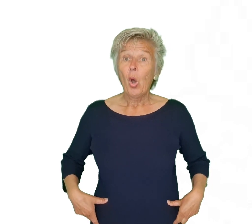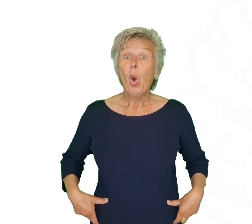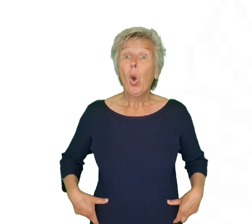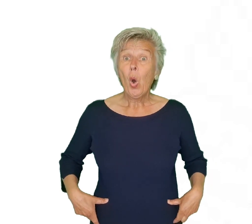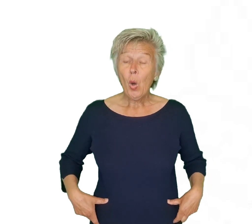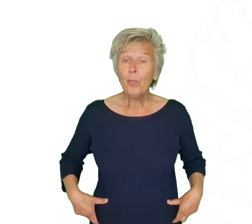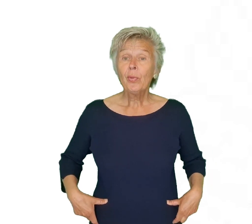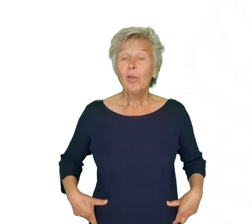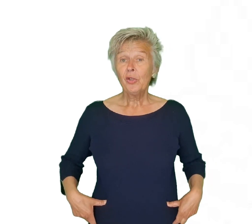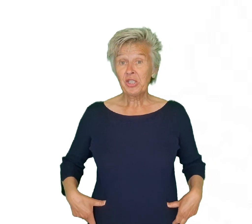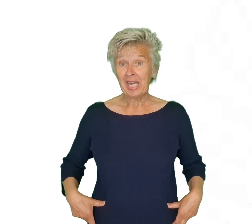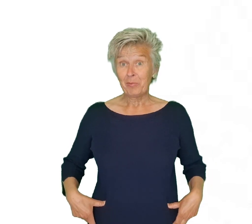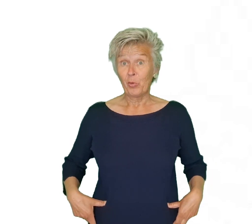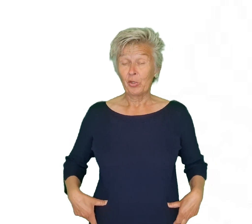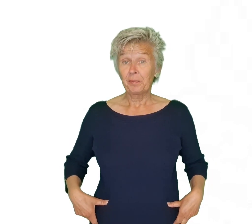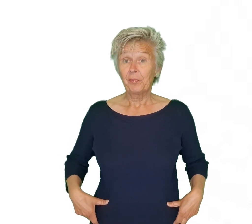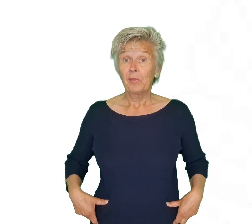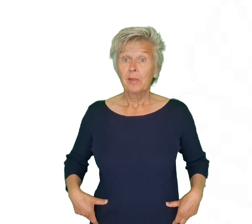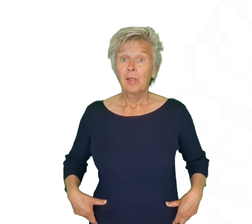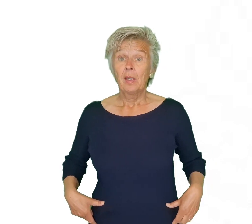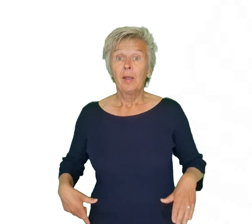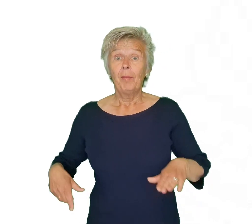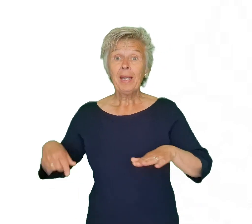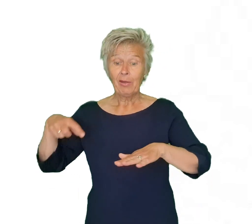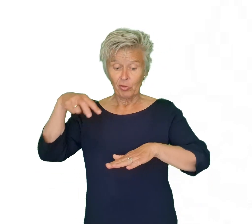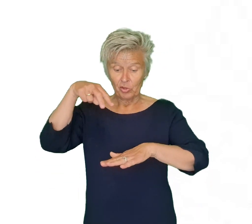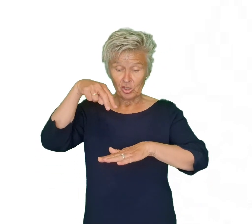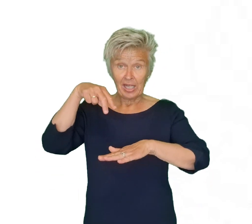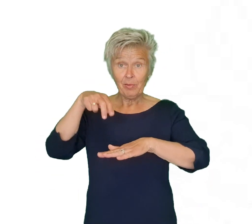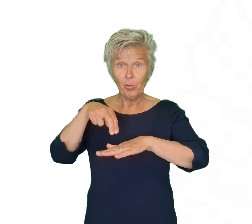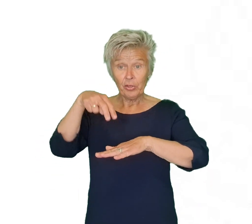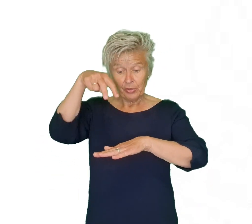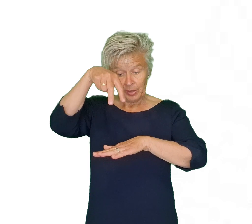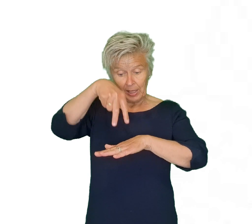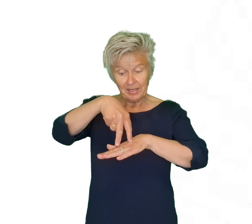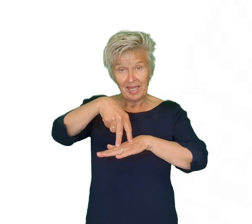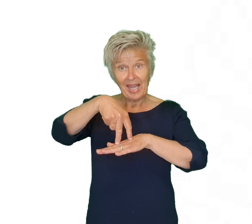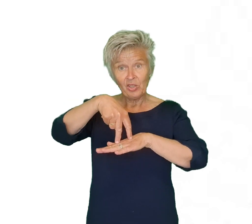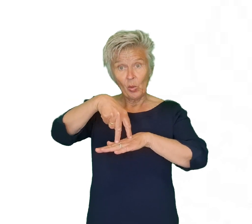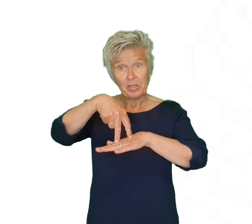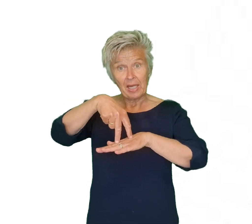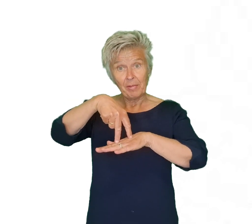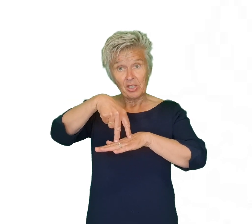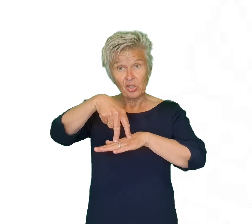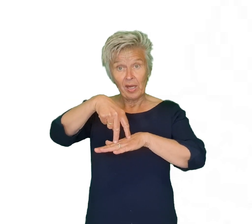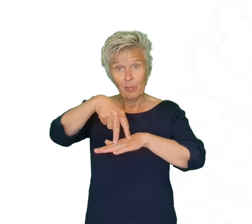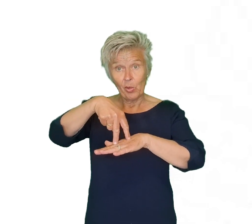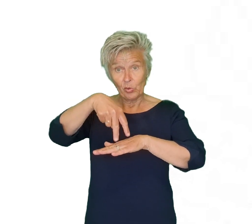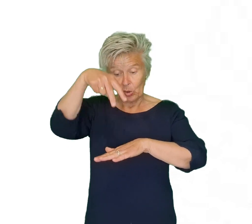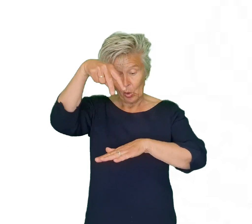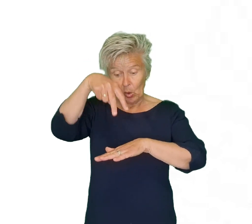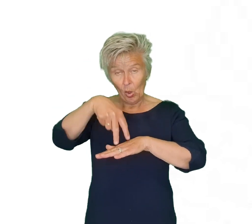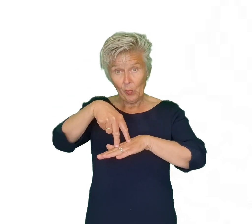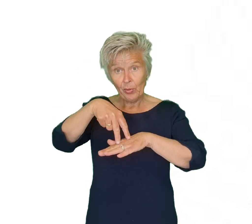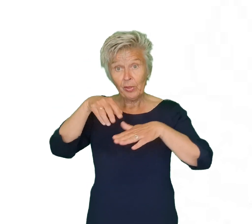Op een skateboard Maak even skateboard en daar gaat hij opstaan met zijn twee poten Op een